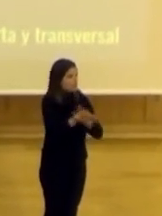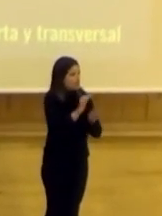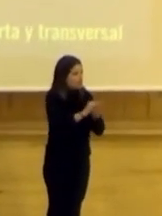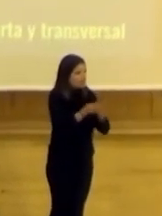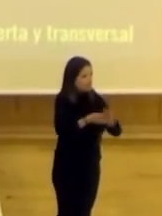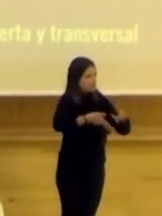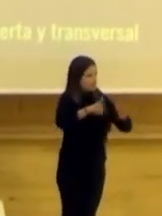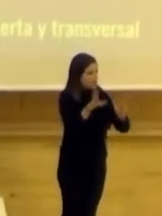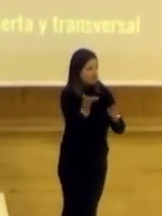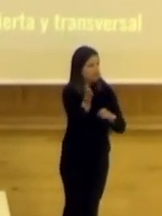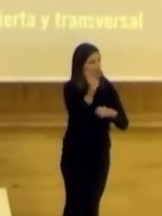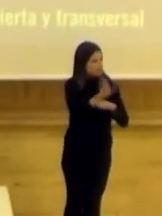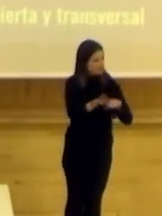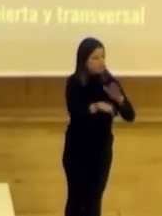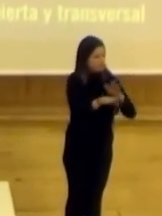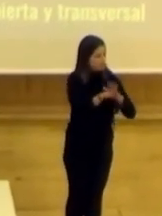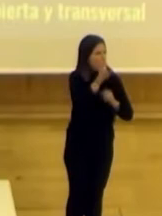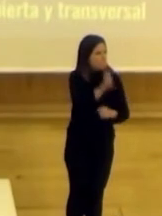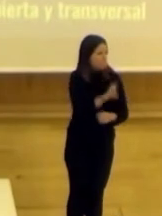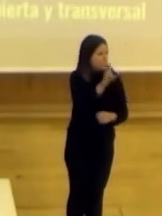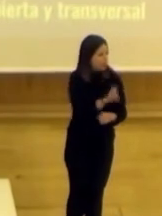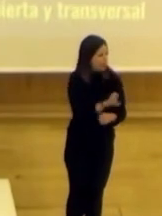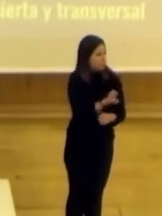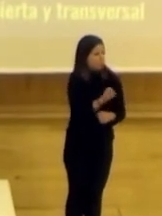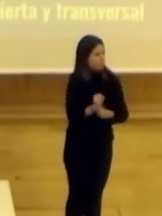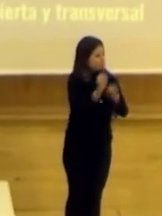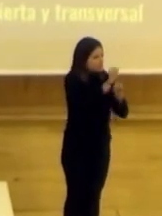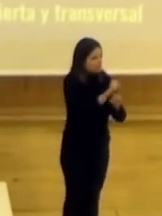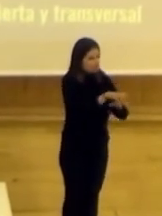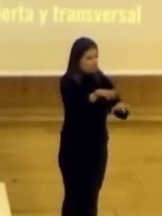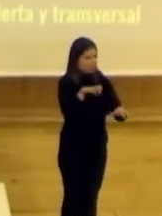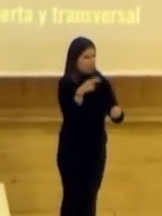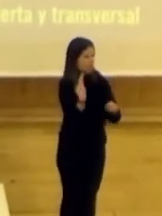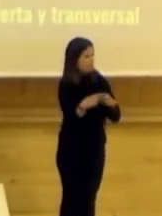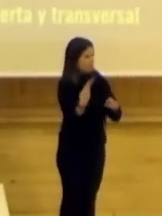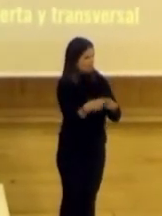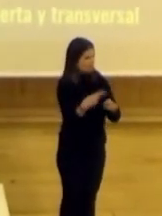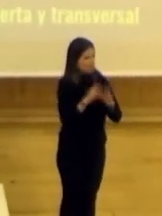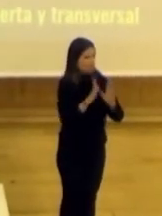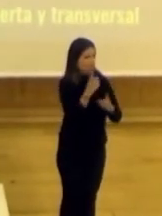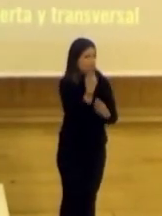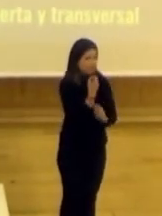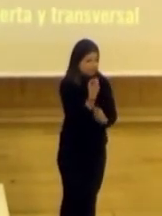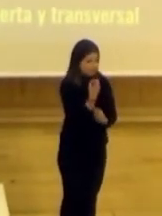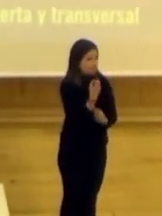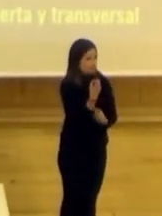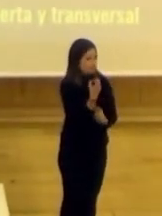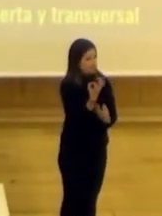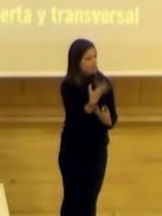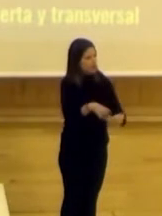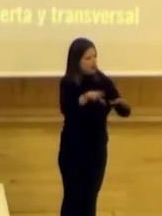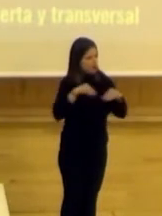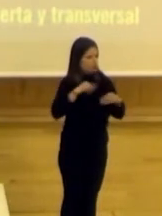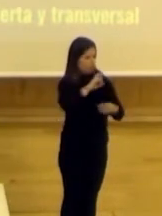representativa sigue siendo válida y sigue siendo defendida por la mayoría de los partidos políticos, pero necesita asumir otros